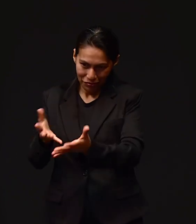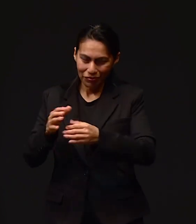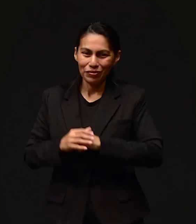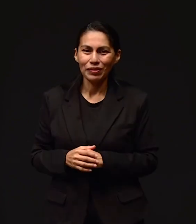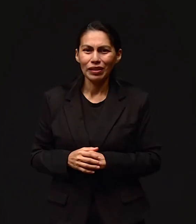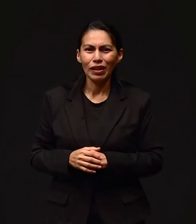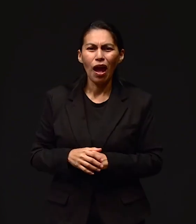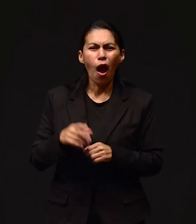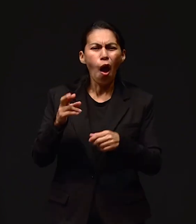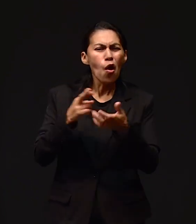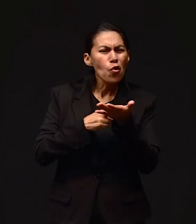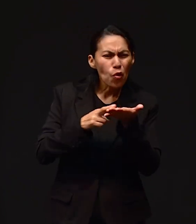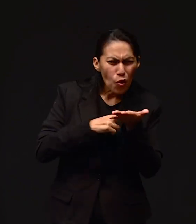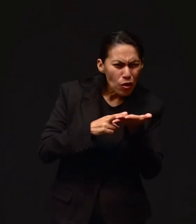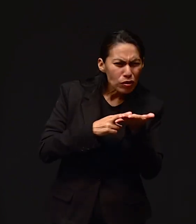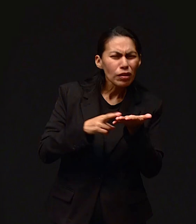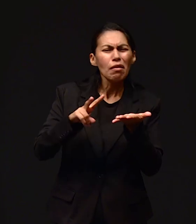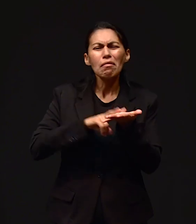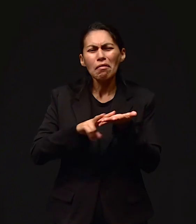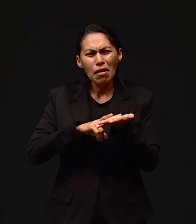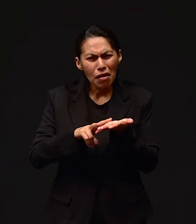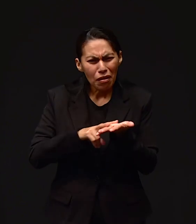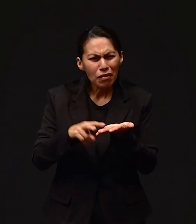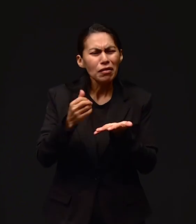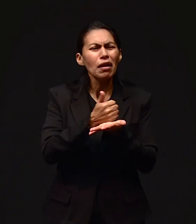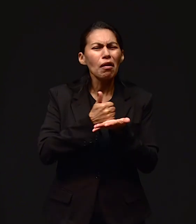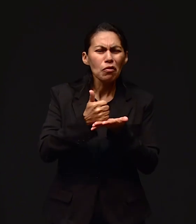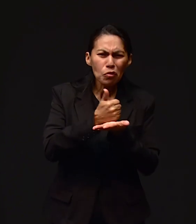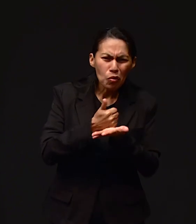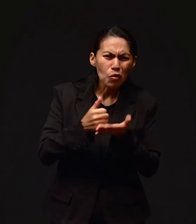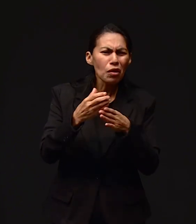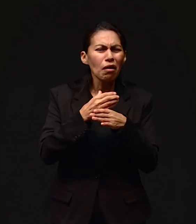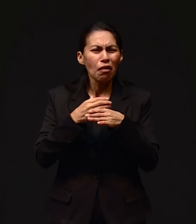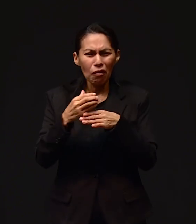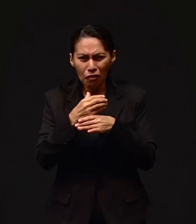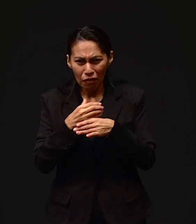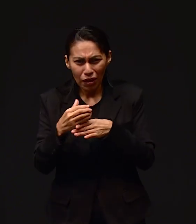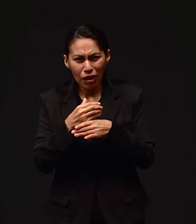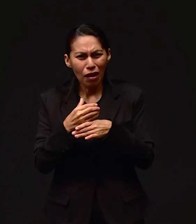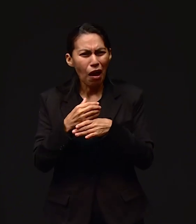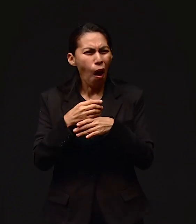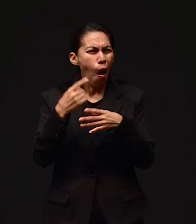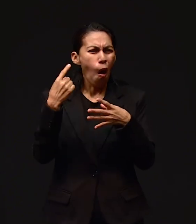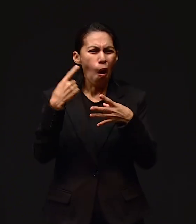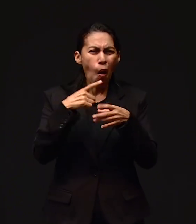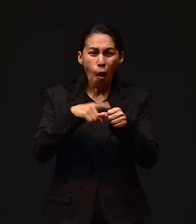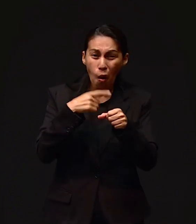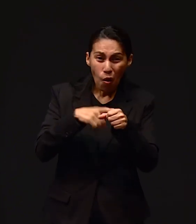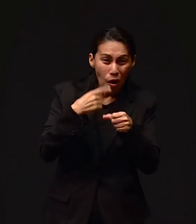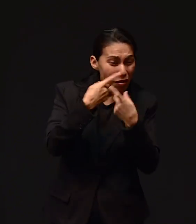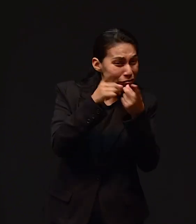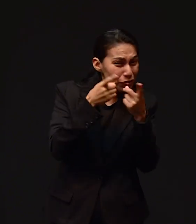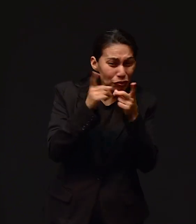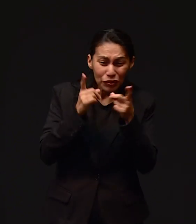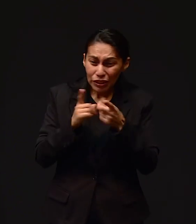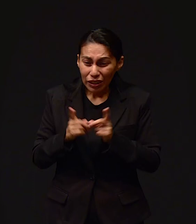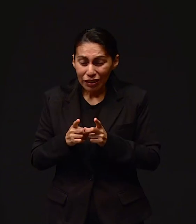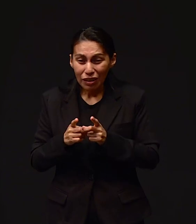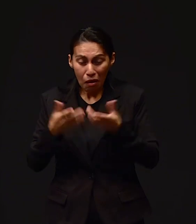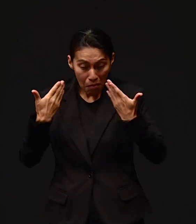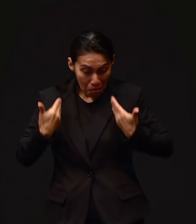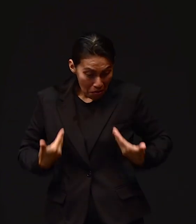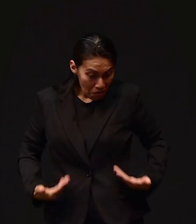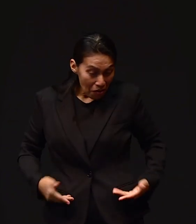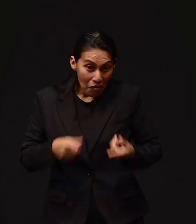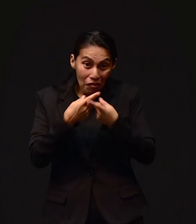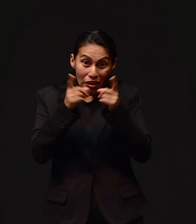tú te quédate con todo. Habían rosados, verdes, azules, café. Para todos tus vestidos. Pastor,